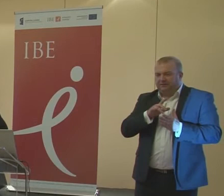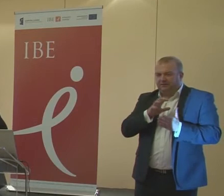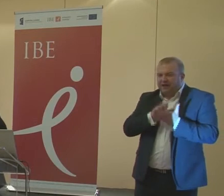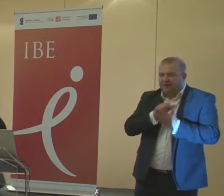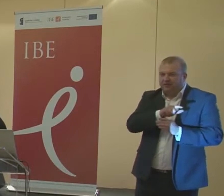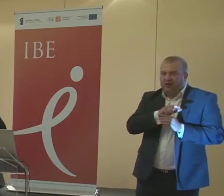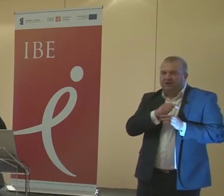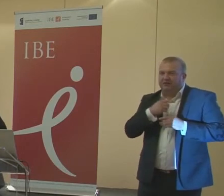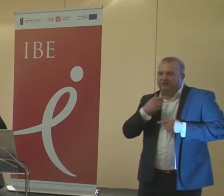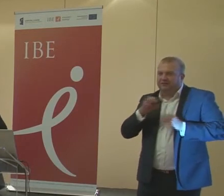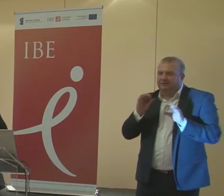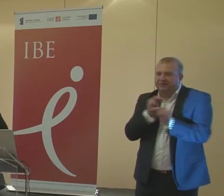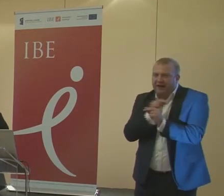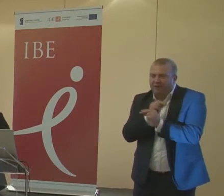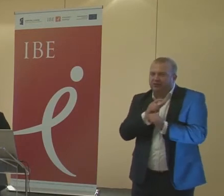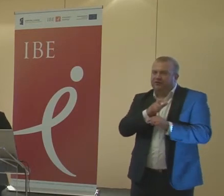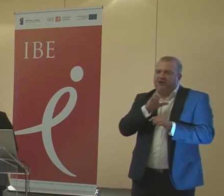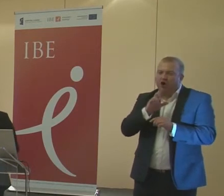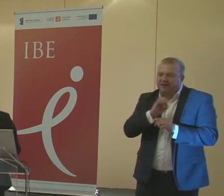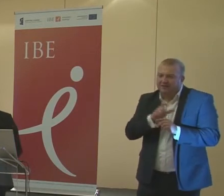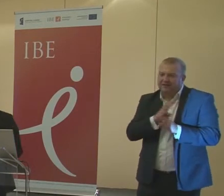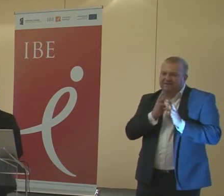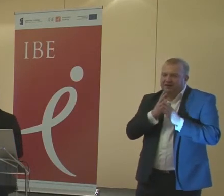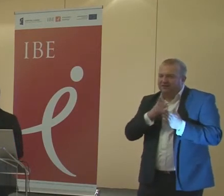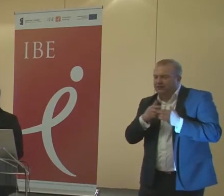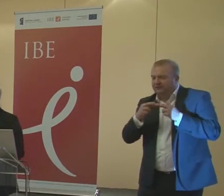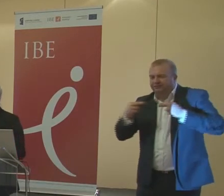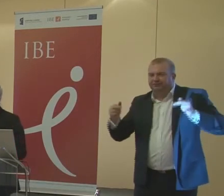-wyrównawcze, terapeutyczne, korekcyjne, rewalidacyjne.